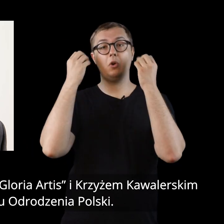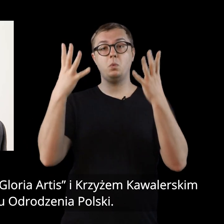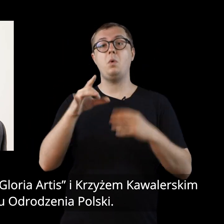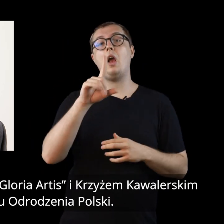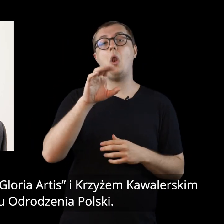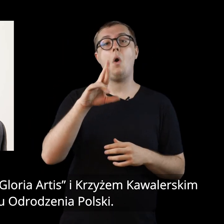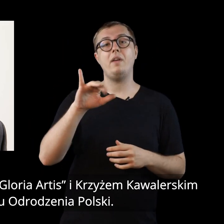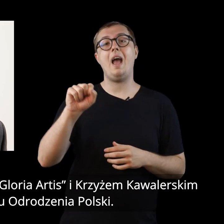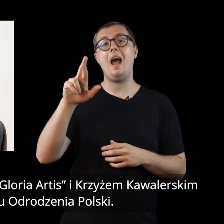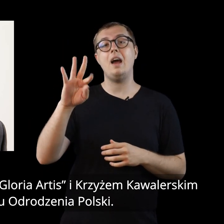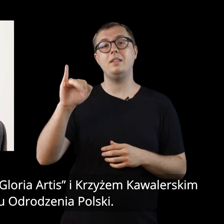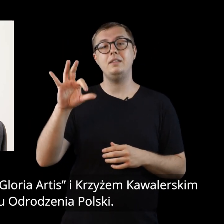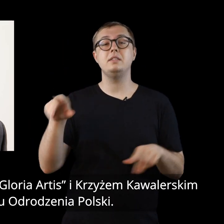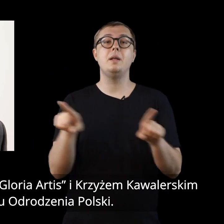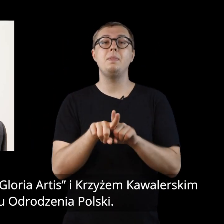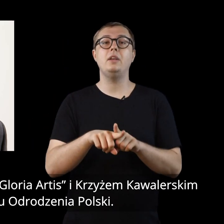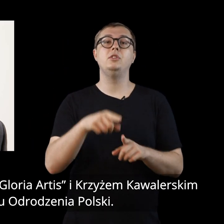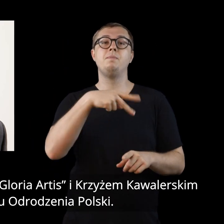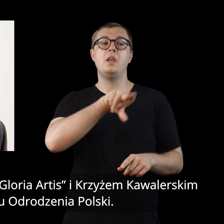i Krzyżem Kawalerskim Orderu Odrodzenia Polski.